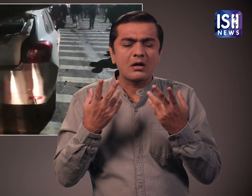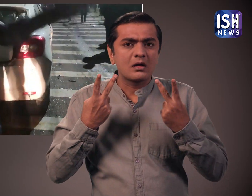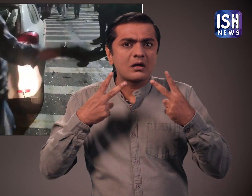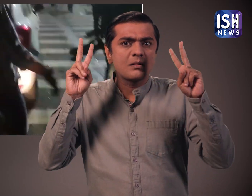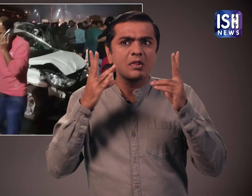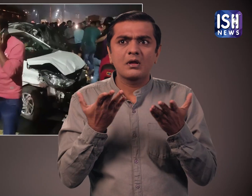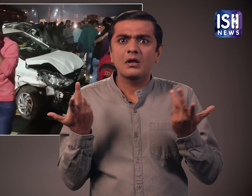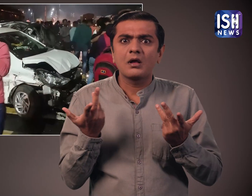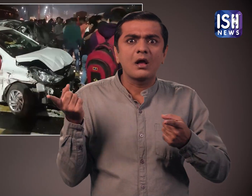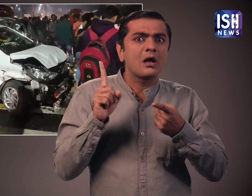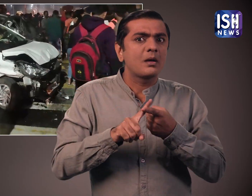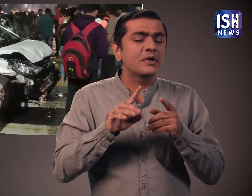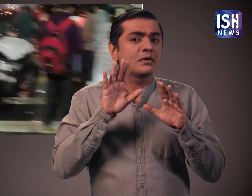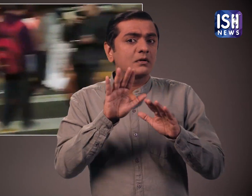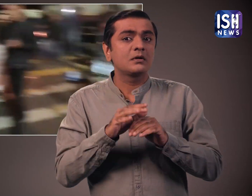आपको पताता हूँ क्या हुआ